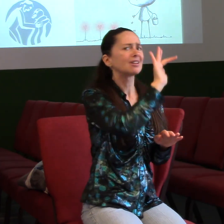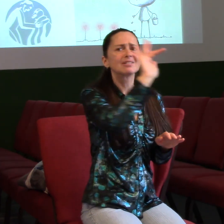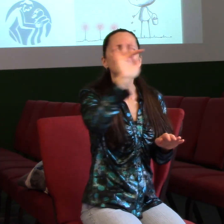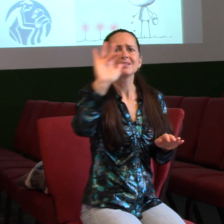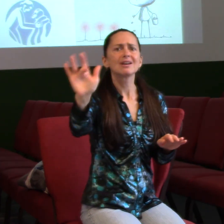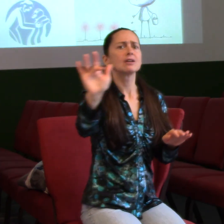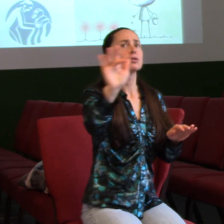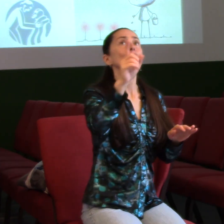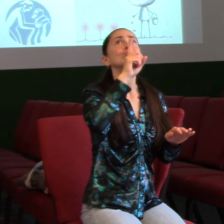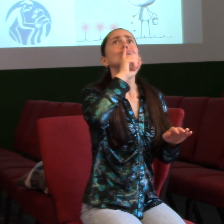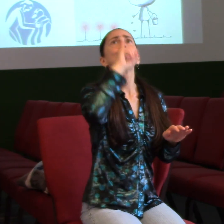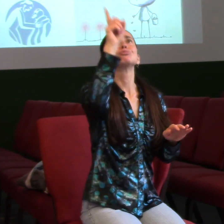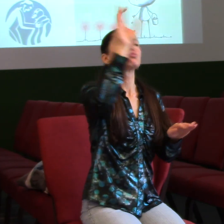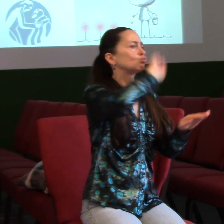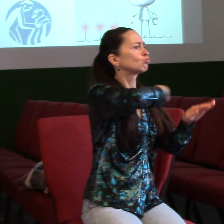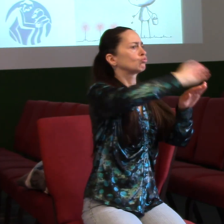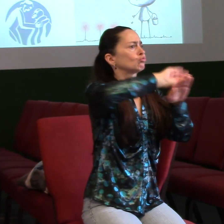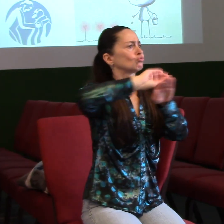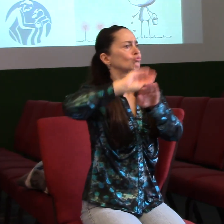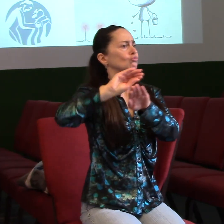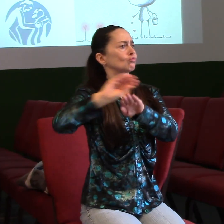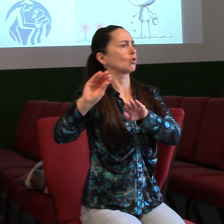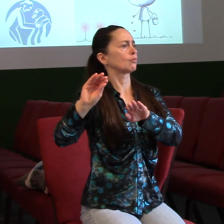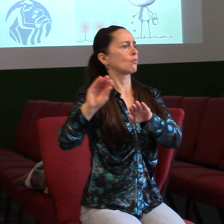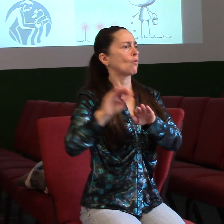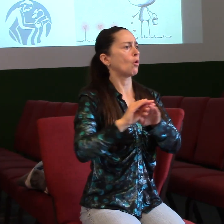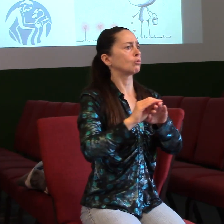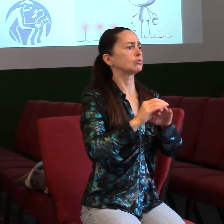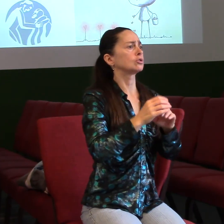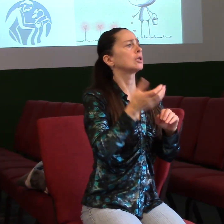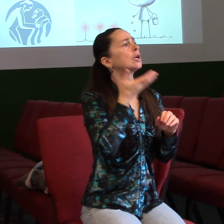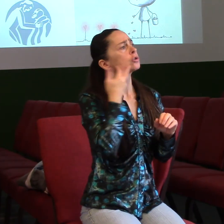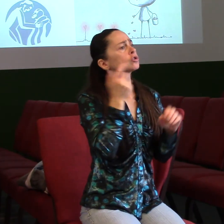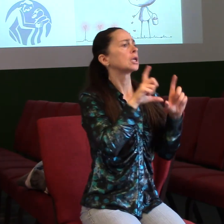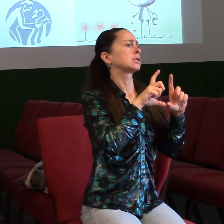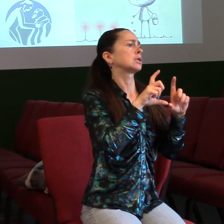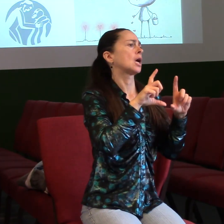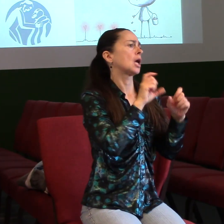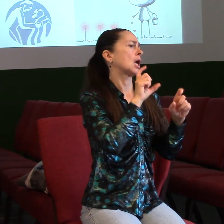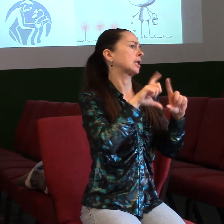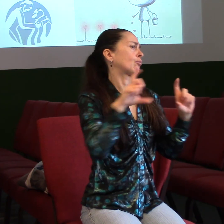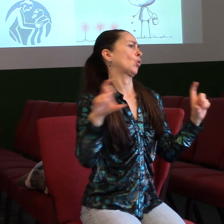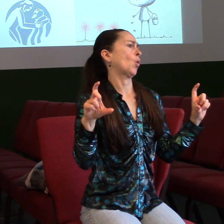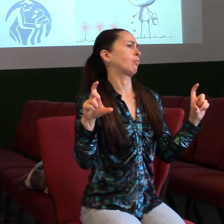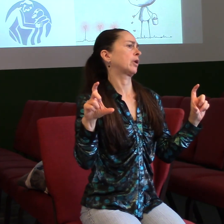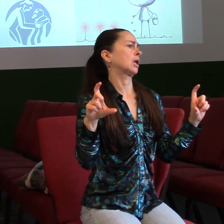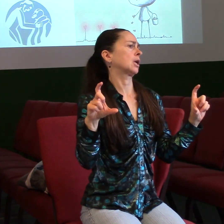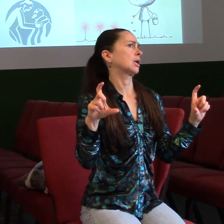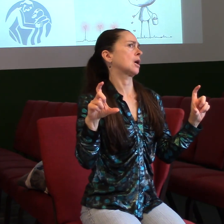Boží milostí. Když se podíváte kolem sebe v tomhle státě, tak máme tak obrovskou milost od Boha, že žijeme v místě, kde je mír a